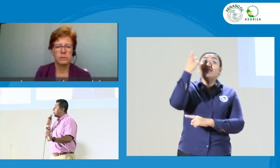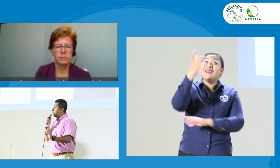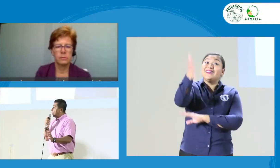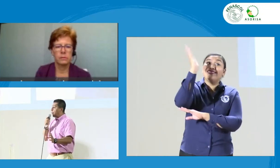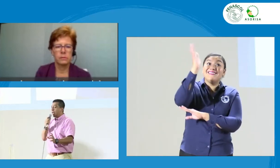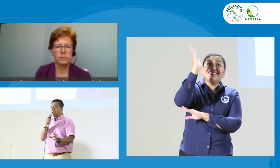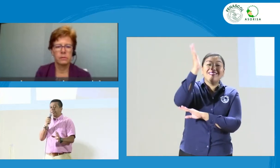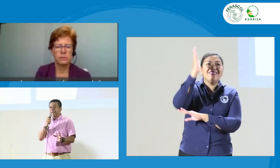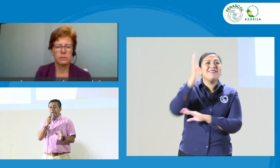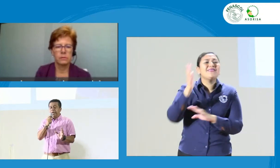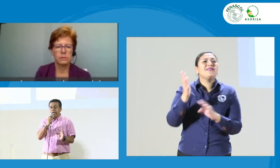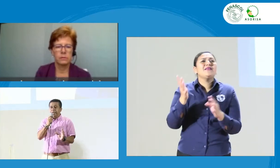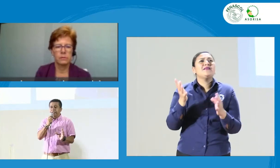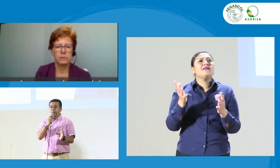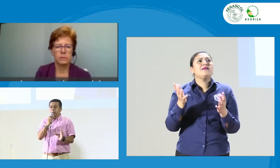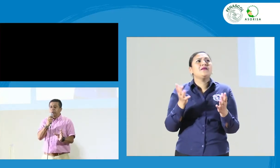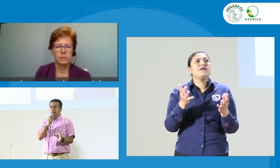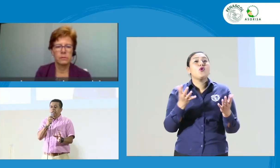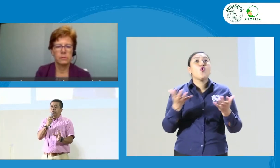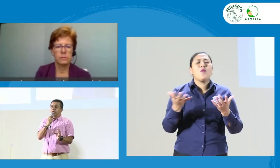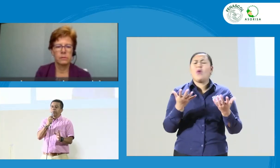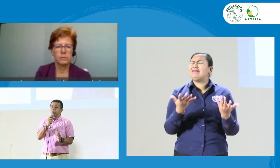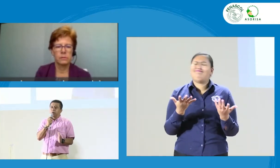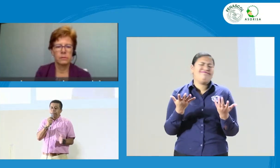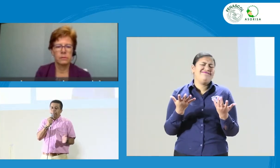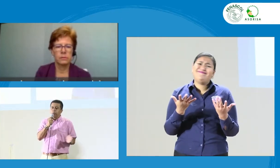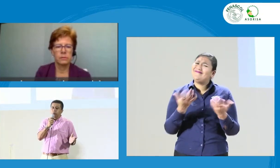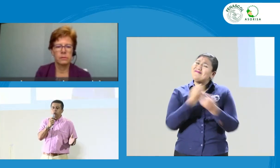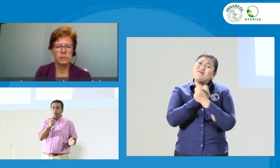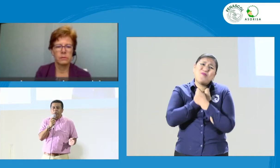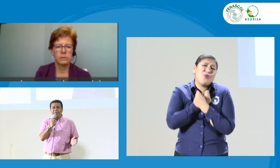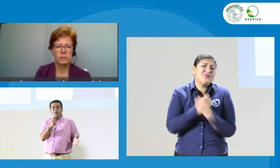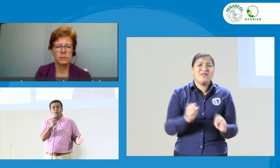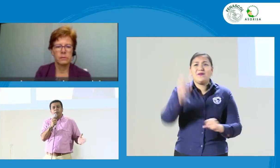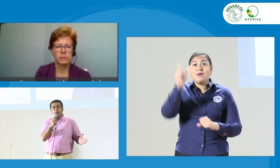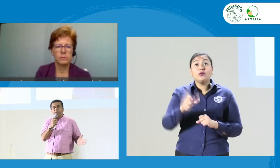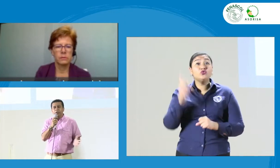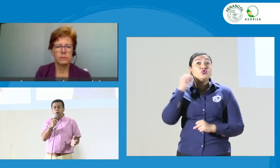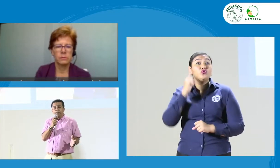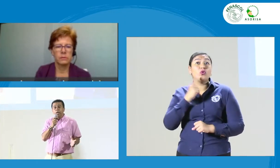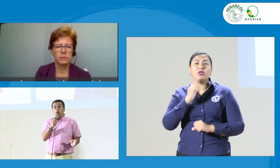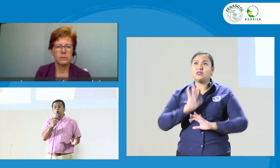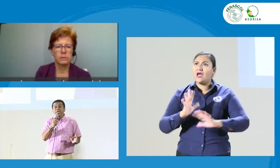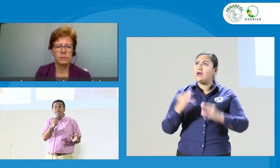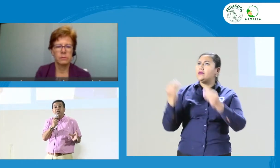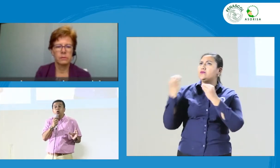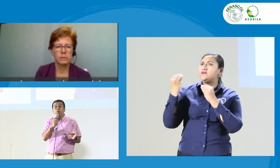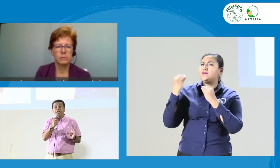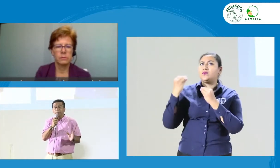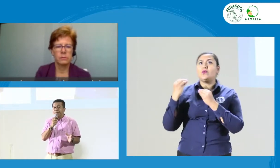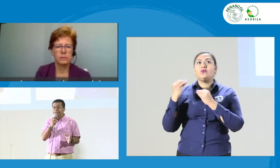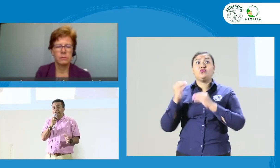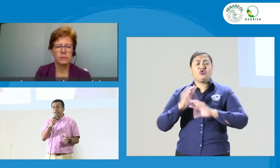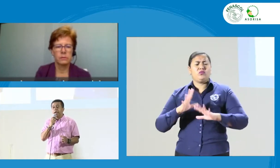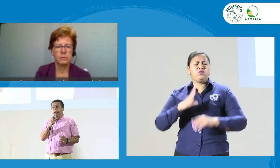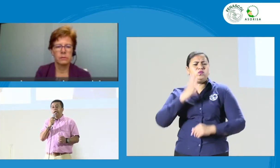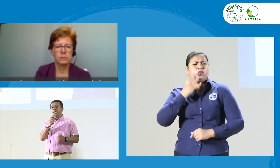ayer cuando hablaban, ¿cómo puede? Es imposible que una persona, un sordo que ha tenido una formación o tiene toda una